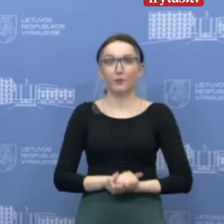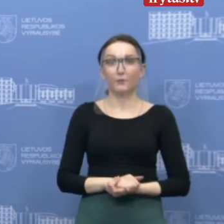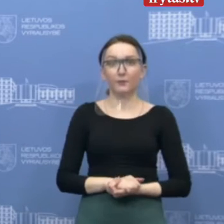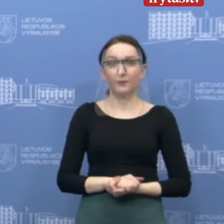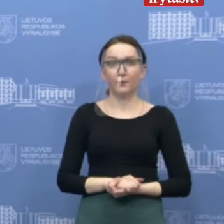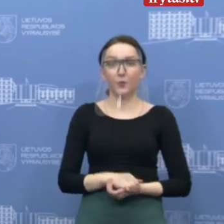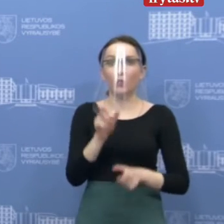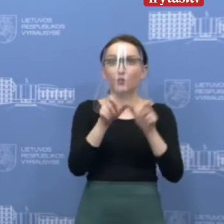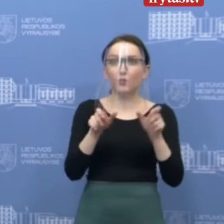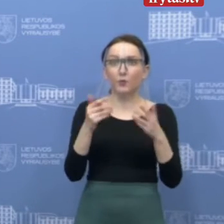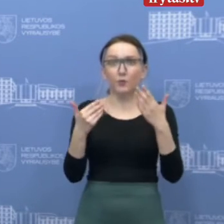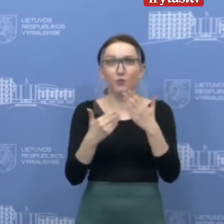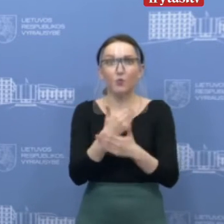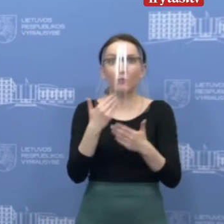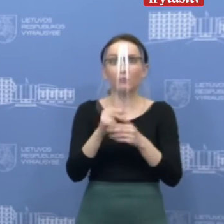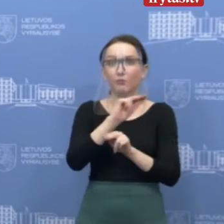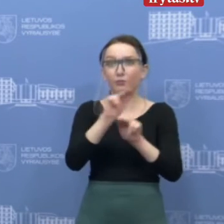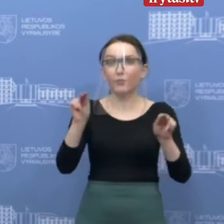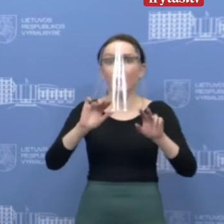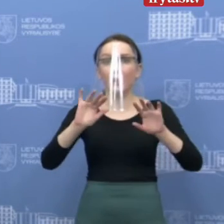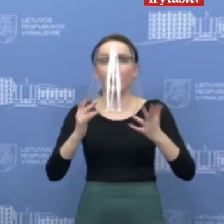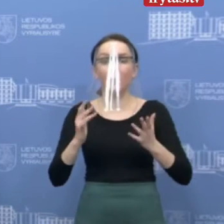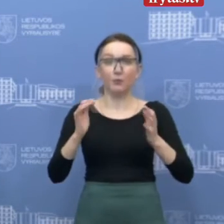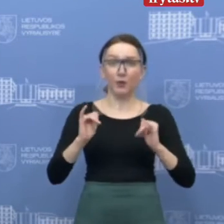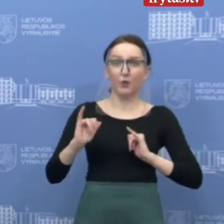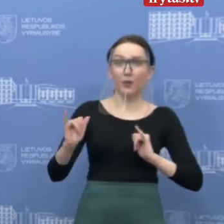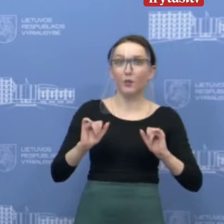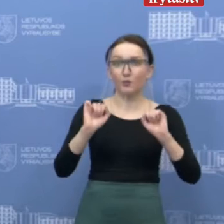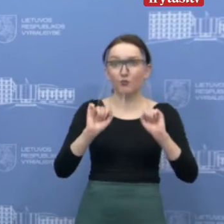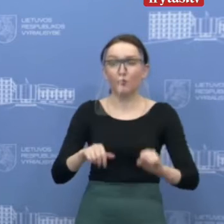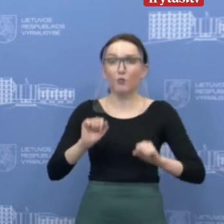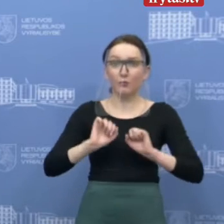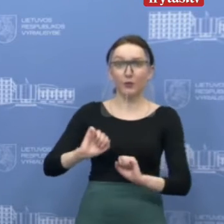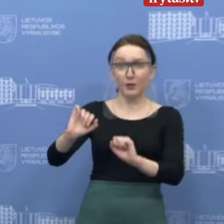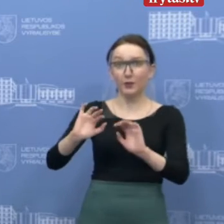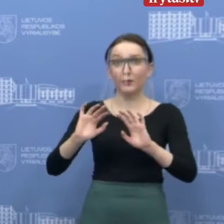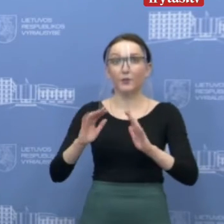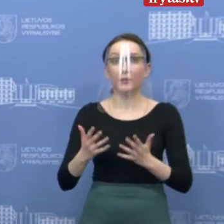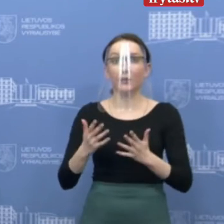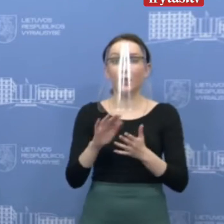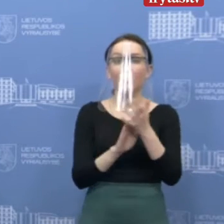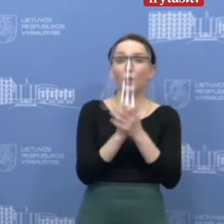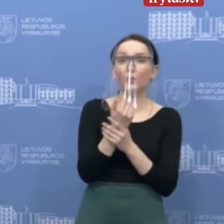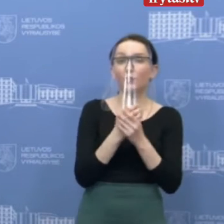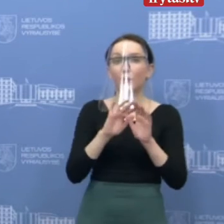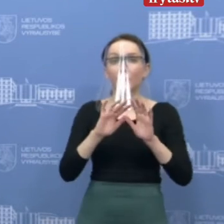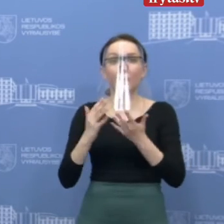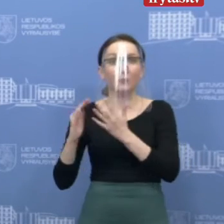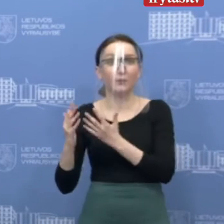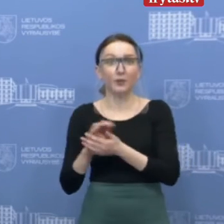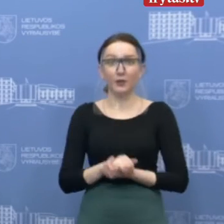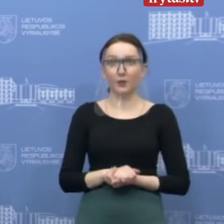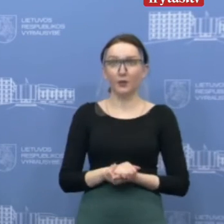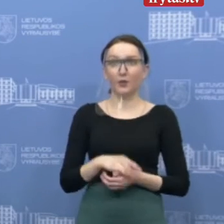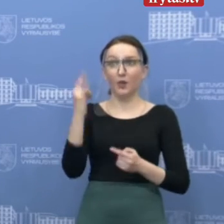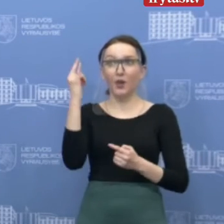O žmonėms reikia nauotinių priminimų, kaip galima išvengti viruso, kad reikia plauti rankas, kad reikia